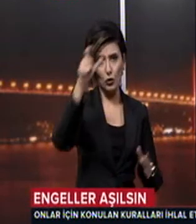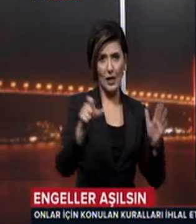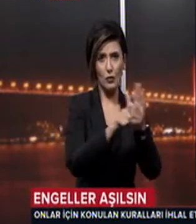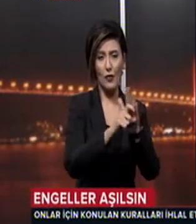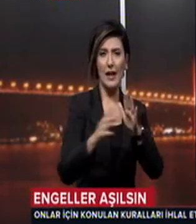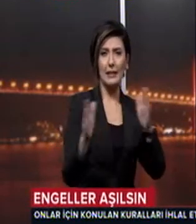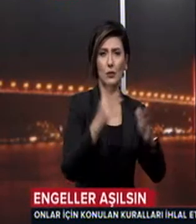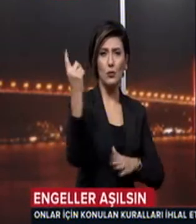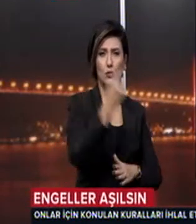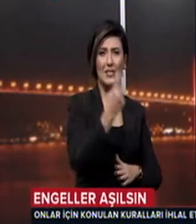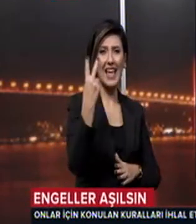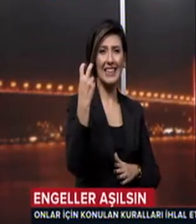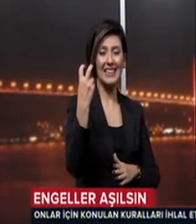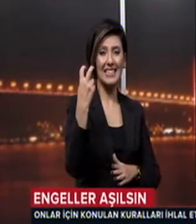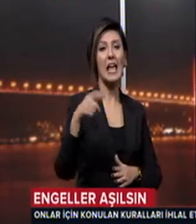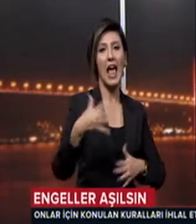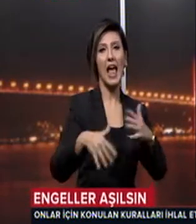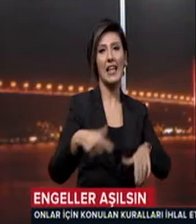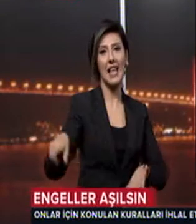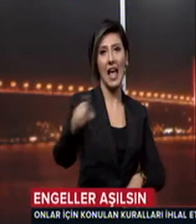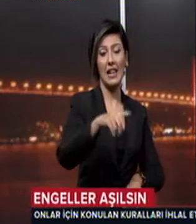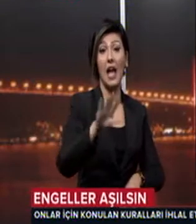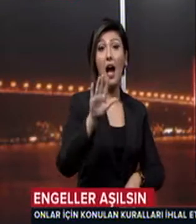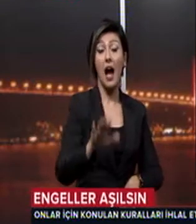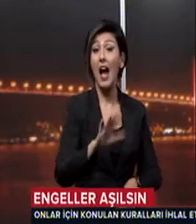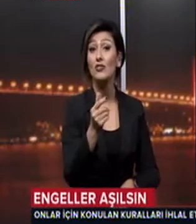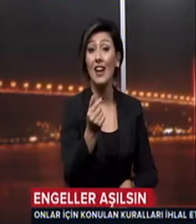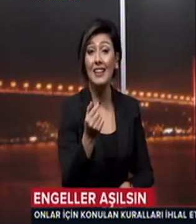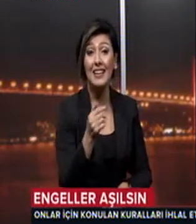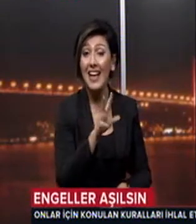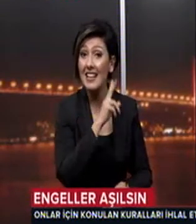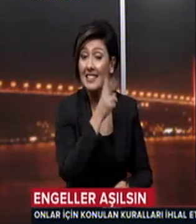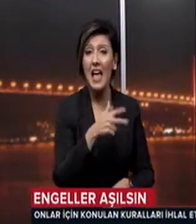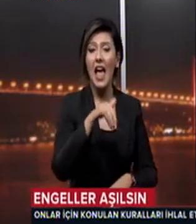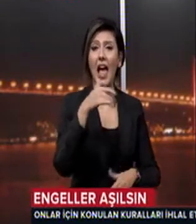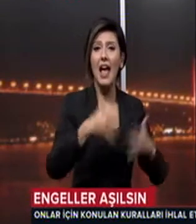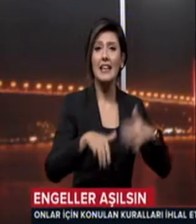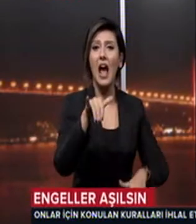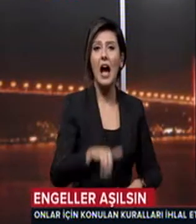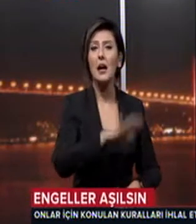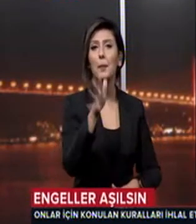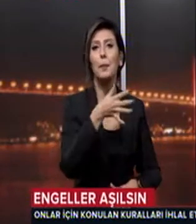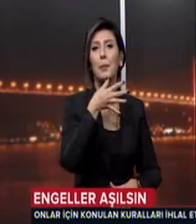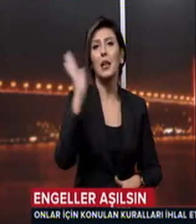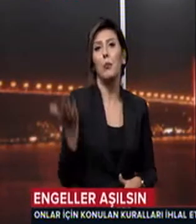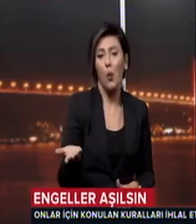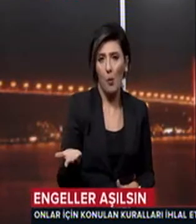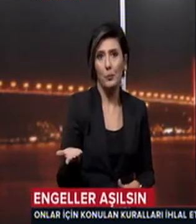yaklaşık %2'si engelli Ancak ne yazık ki engelli hakları yeterince bilinmiyor Pek çok insan